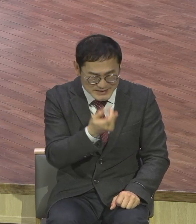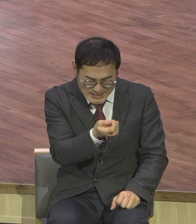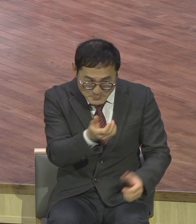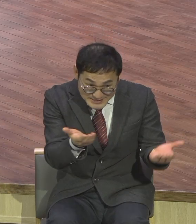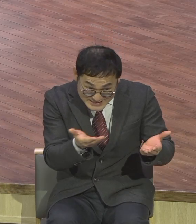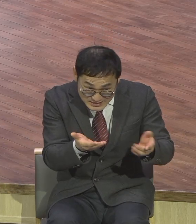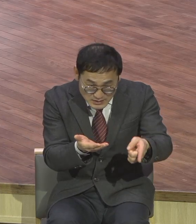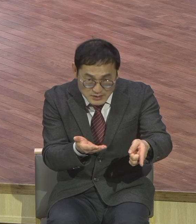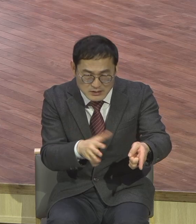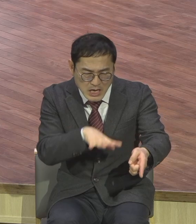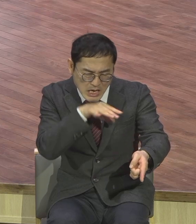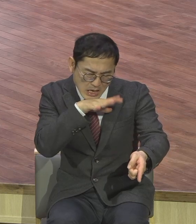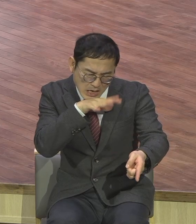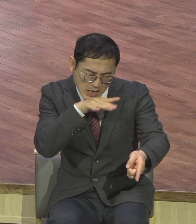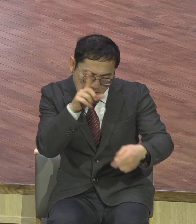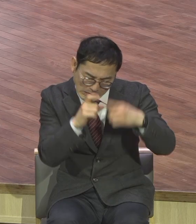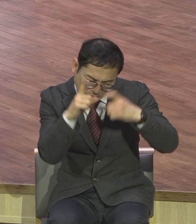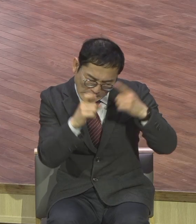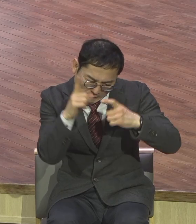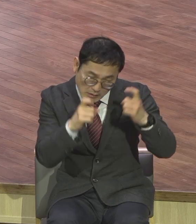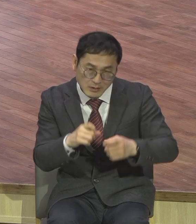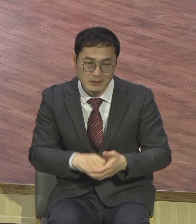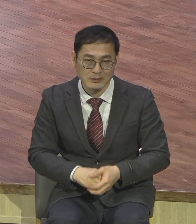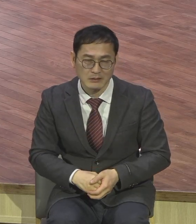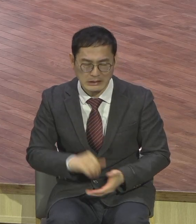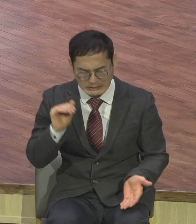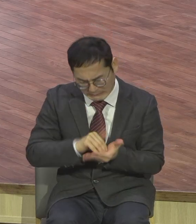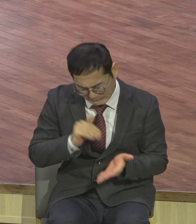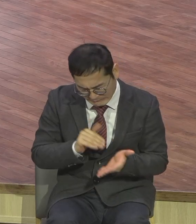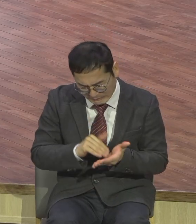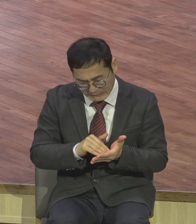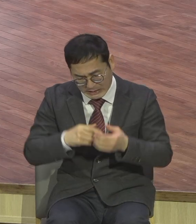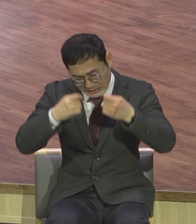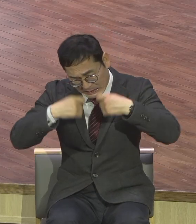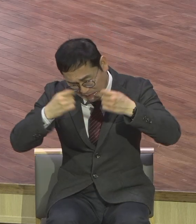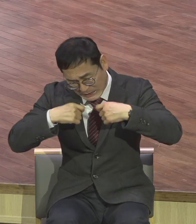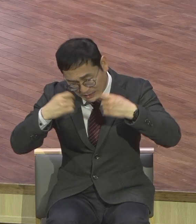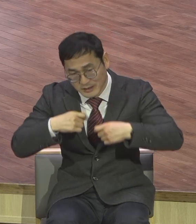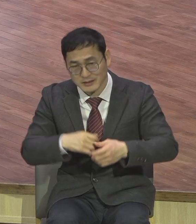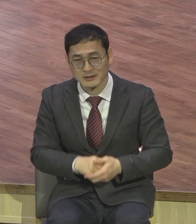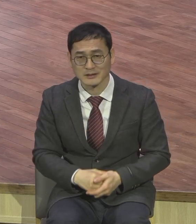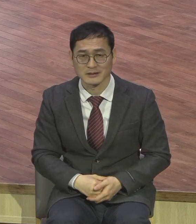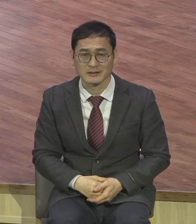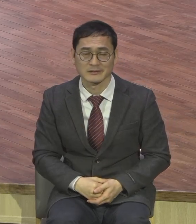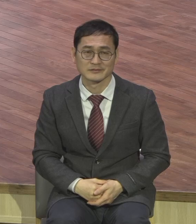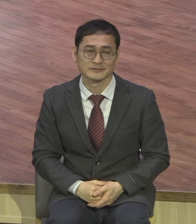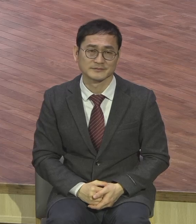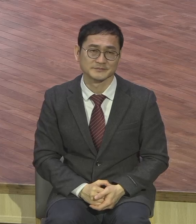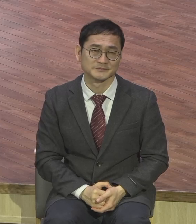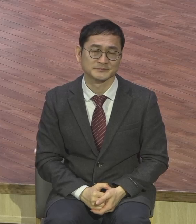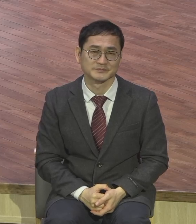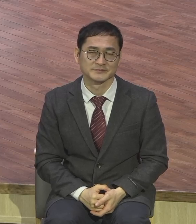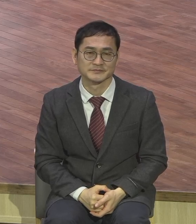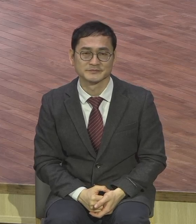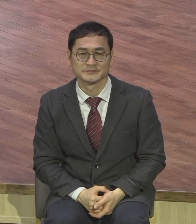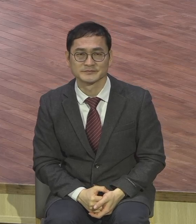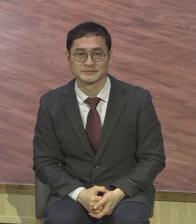원망 불평합니다 후회하고 탄식하고 영적 힘이 없으니까 그 문제를 이길 힘이